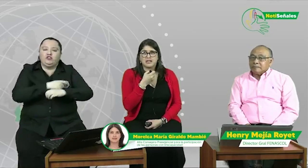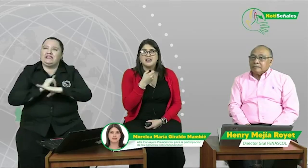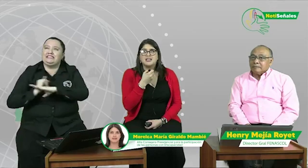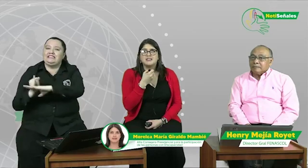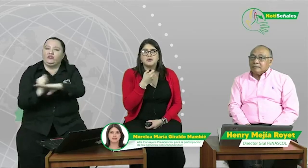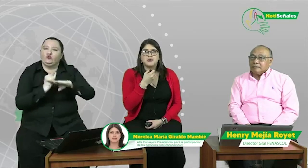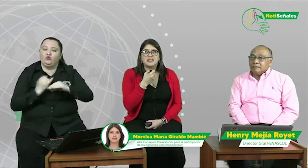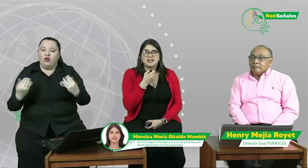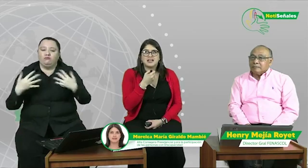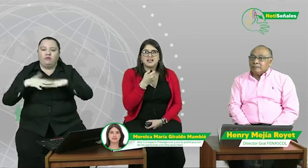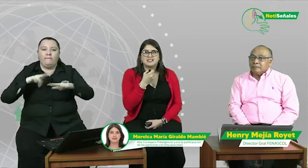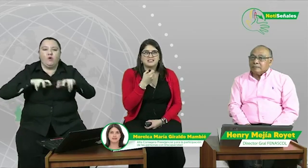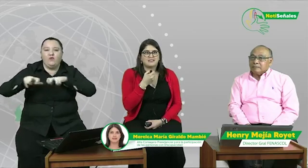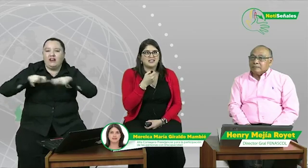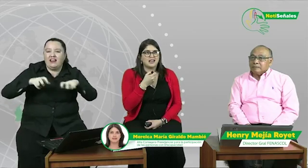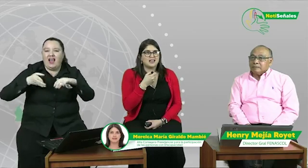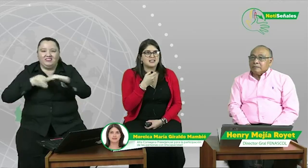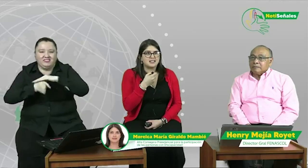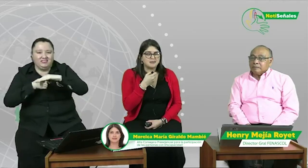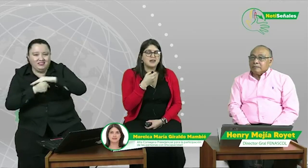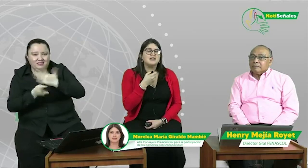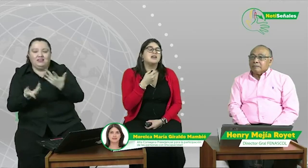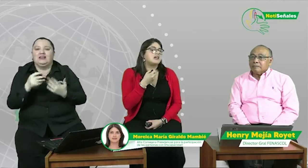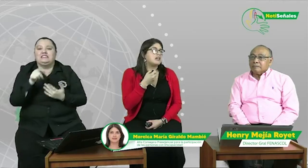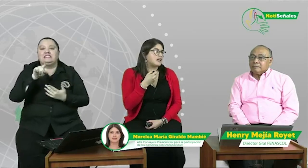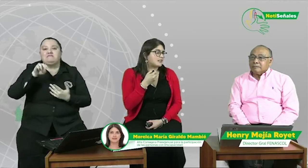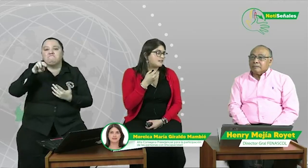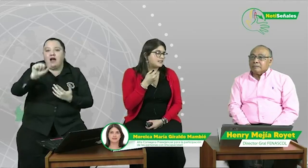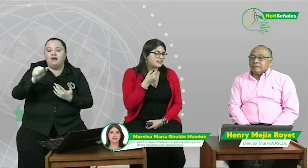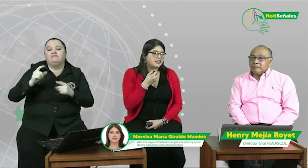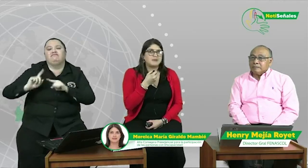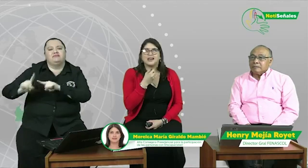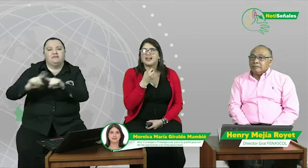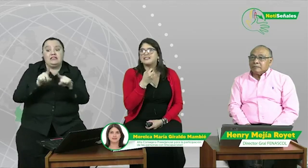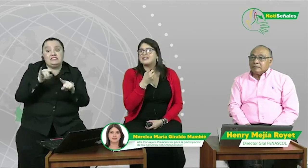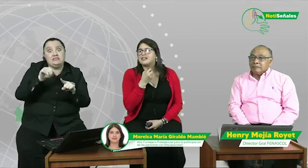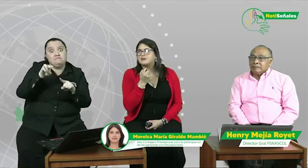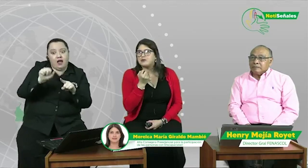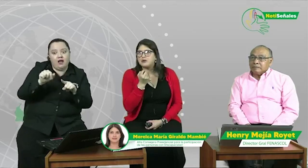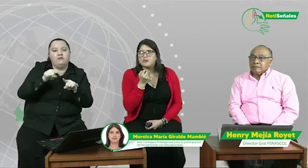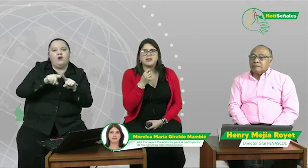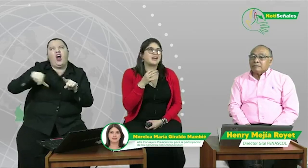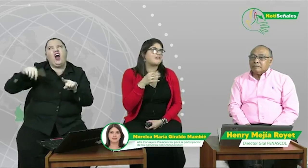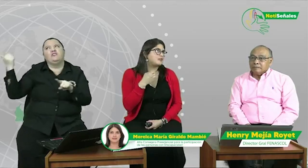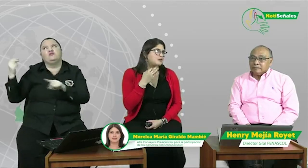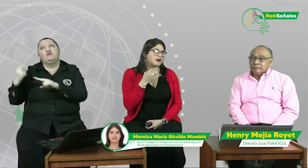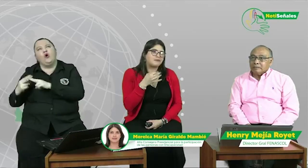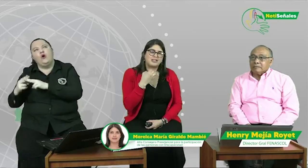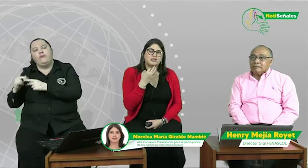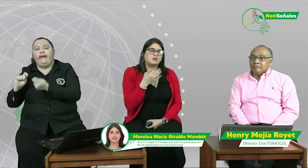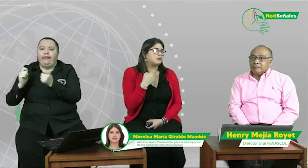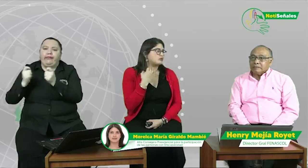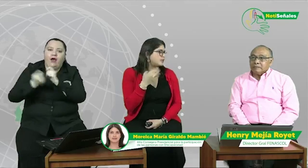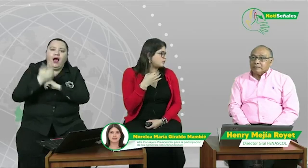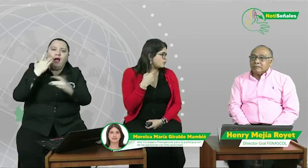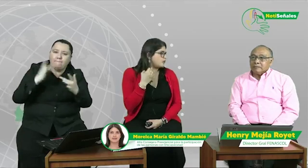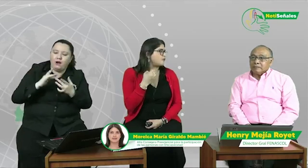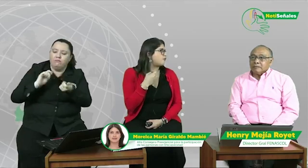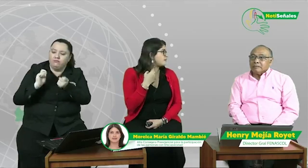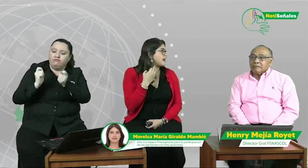de movilidad y accesibilidad del CIMA y a través del CIMA que antes tenía otro nombre y que ha venido cambiando y evolucionando conforme han